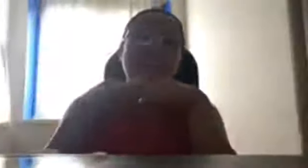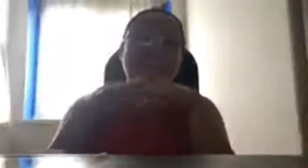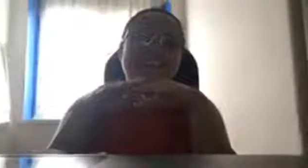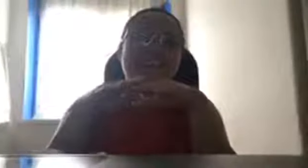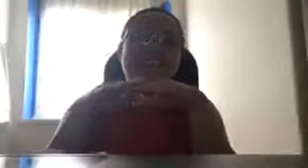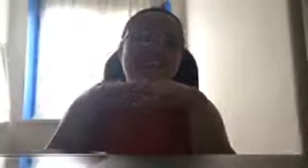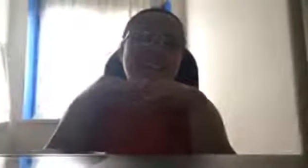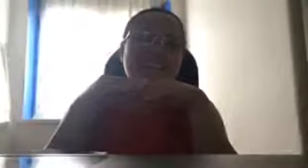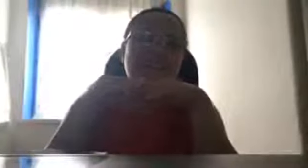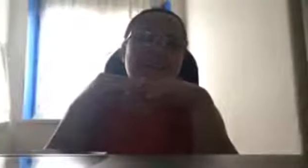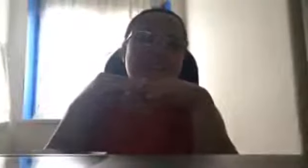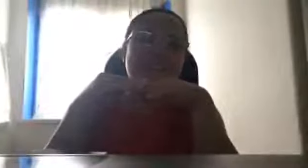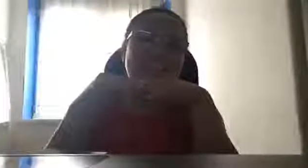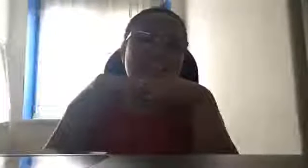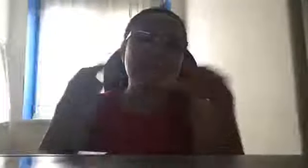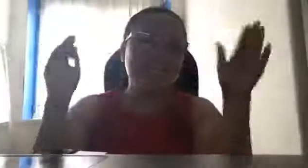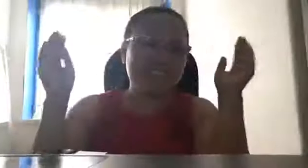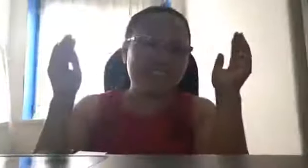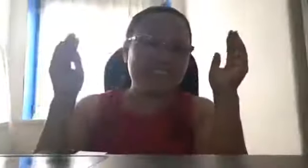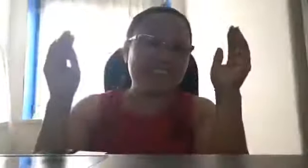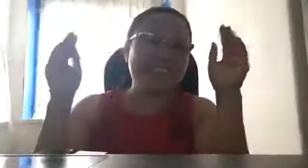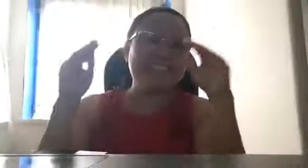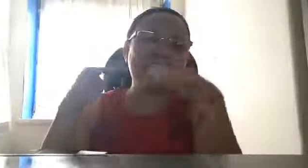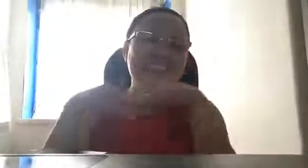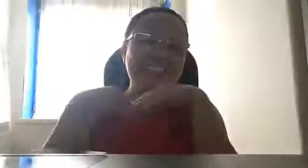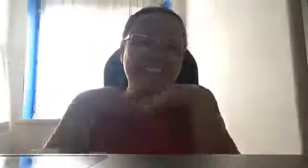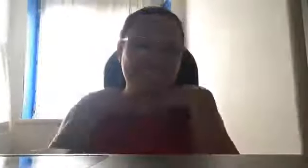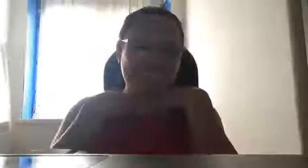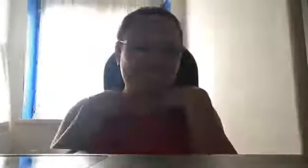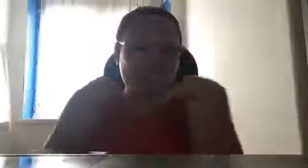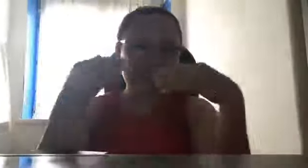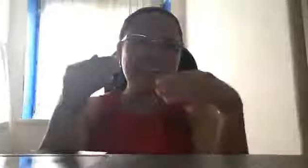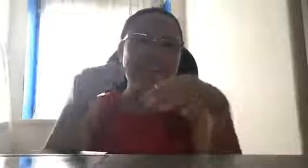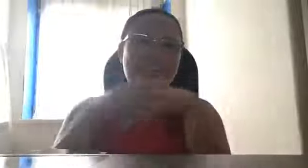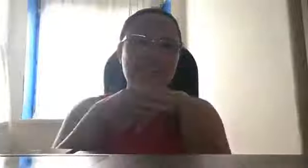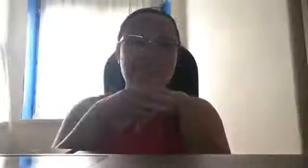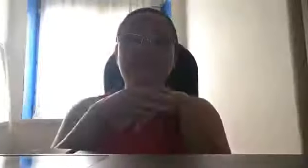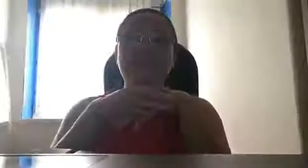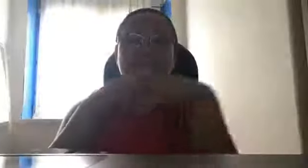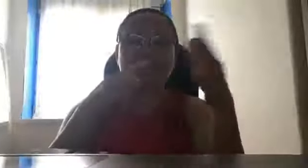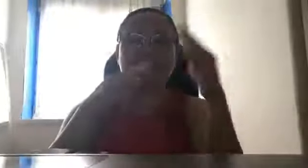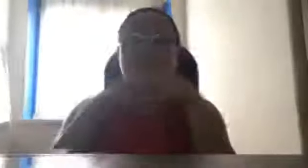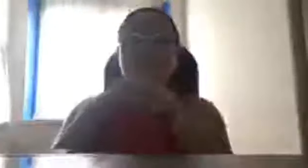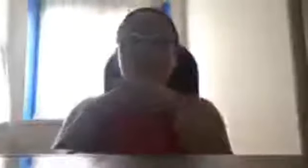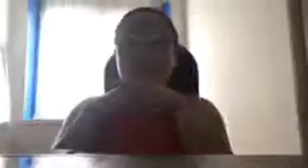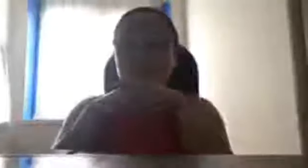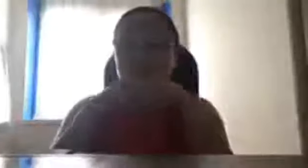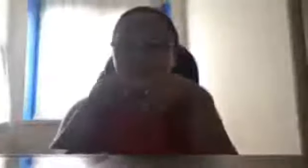kaya lang, siyempre, hindi naman ako naging scientist. So, ako tuloy ang laban ko, Green Revolution Program.